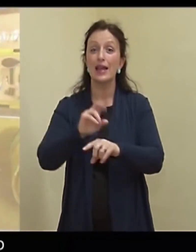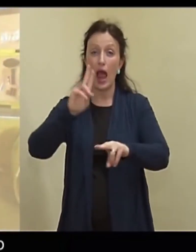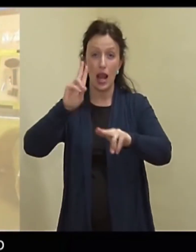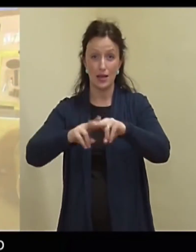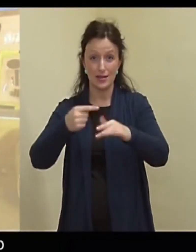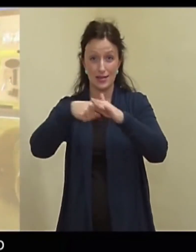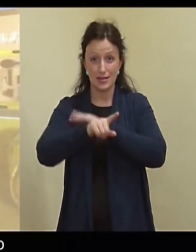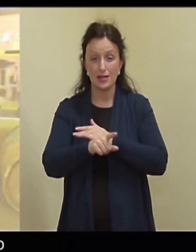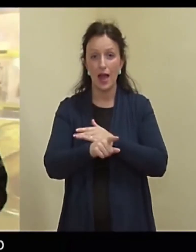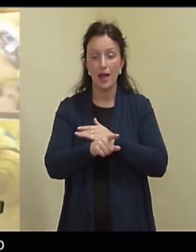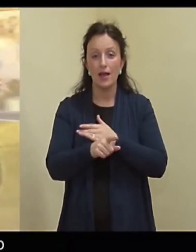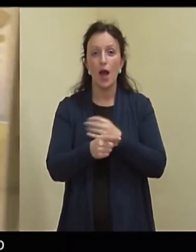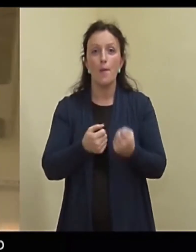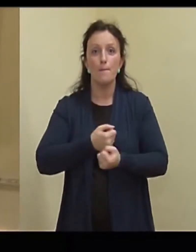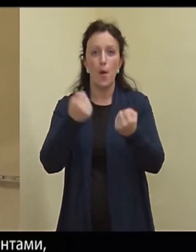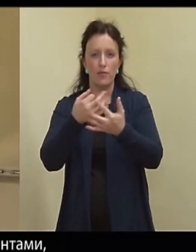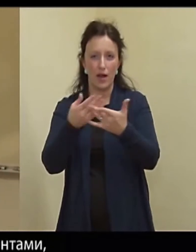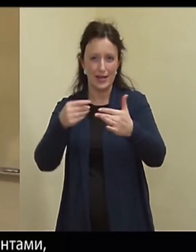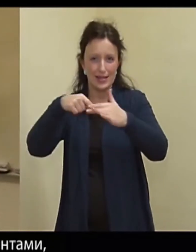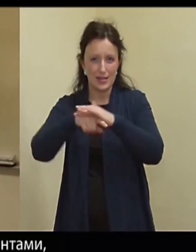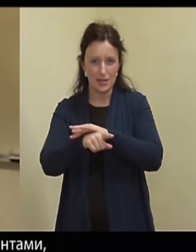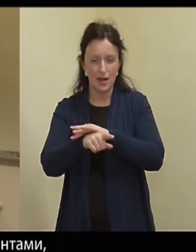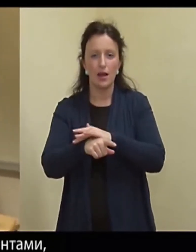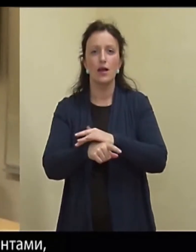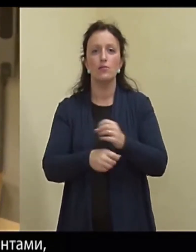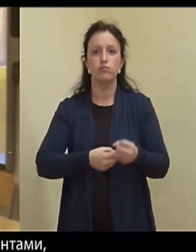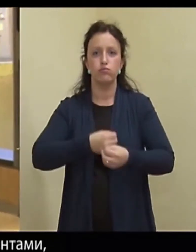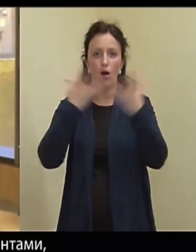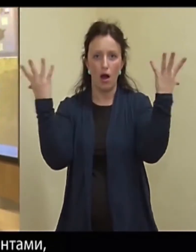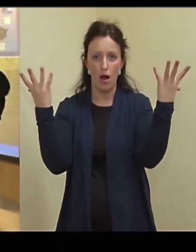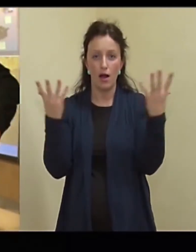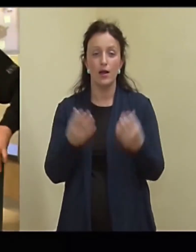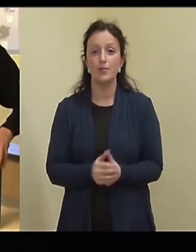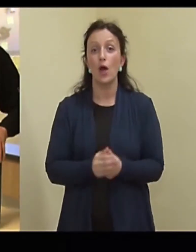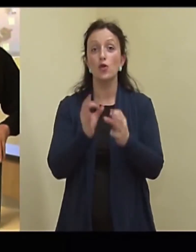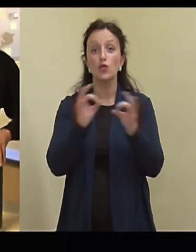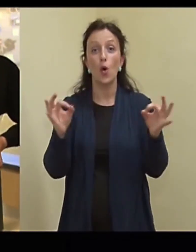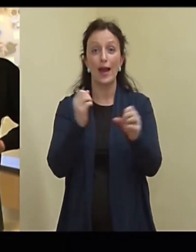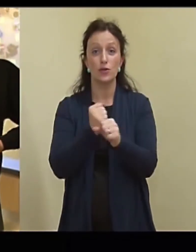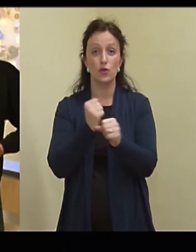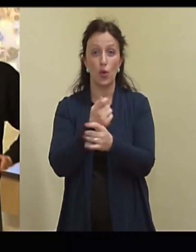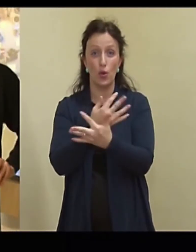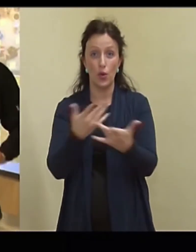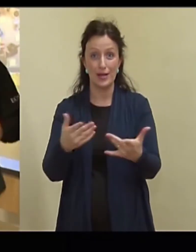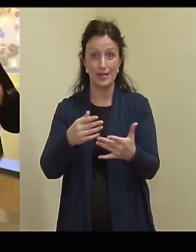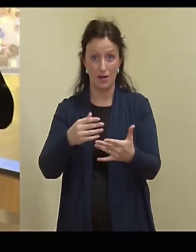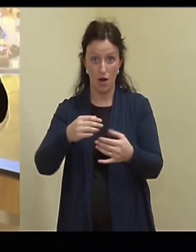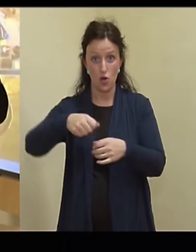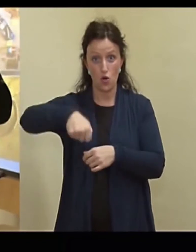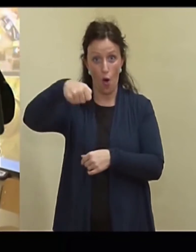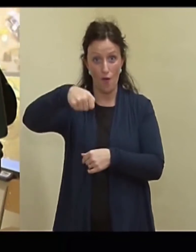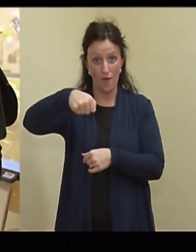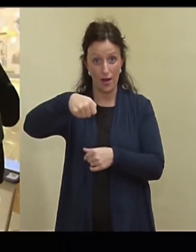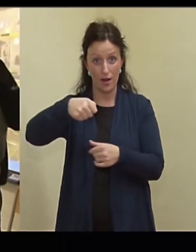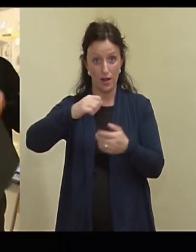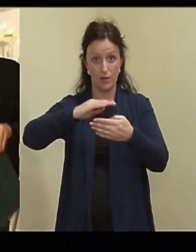juurde ja kui lahti teed, käib pauk. Välja näeb nii kui üks tore tööriista koffer. Kui lahti teha, siis keegi